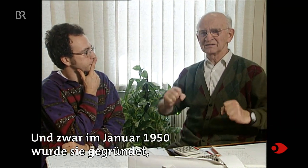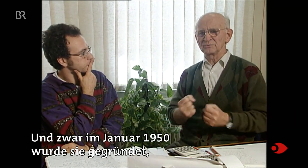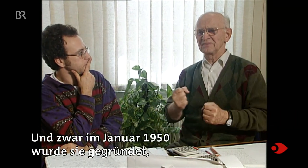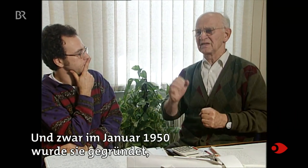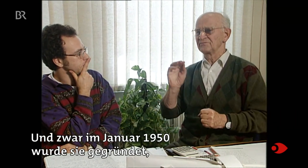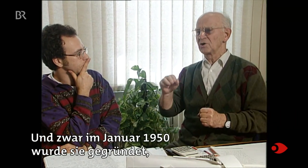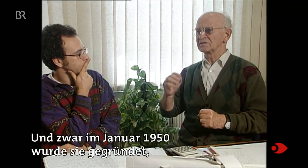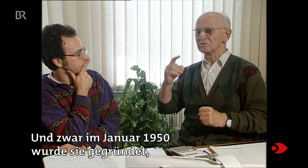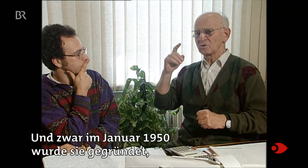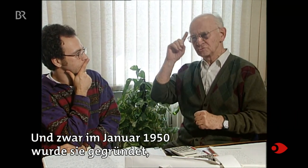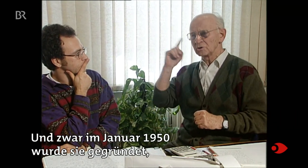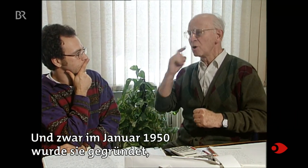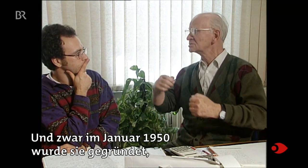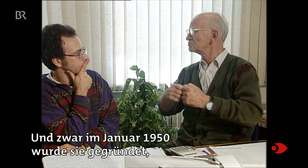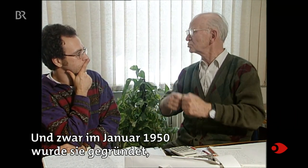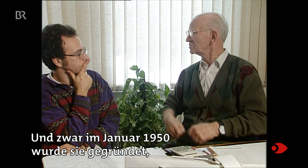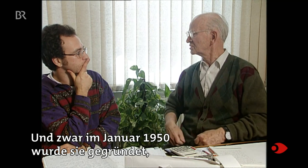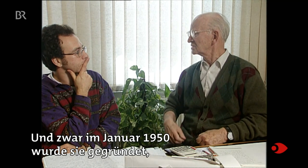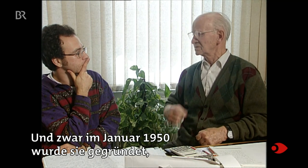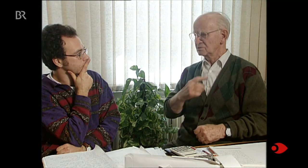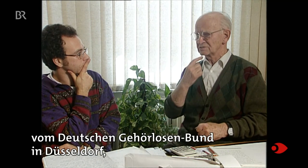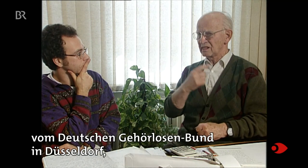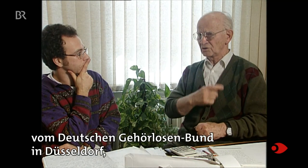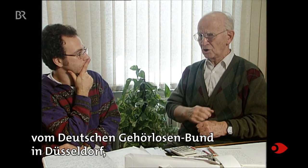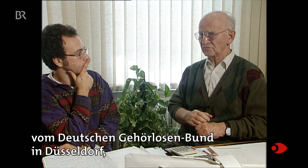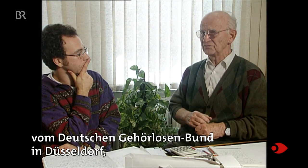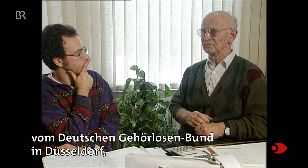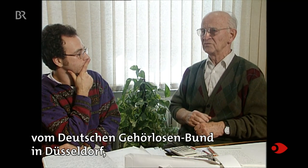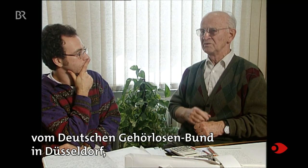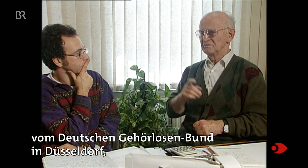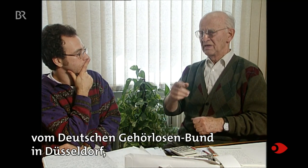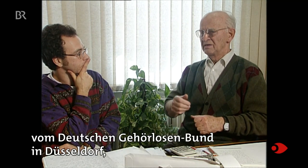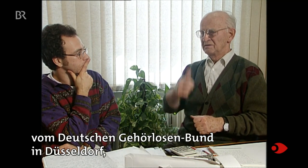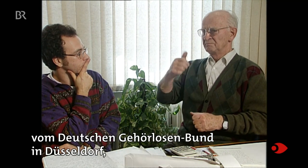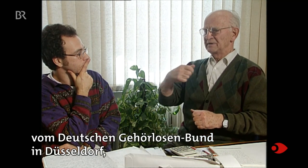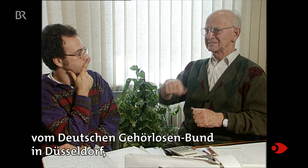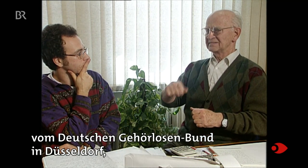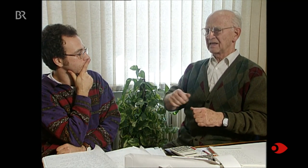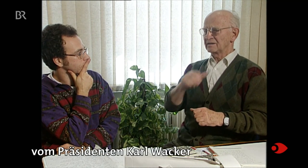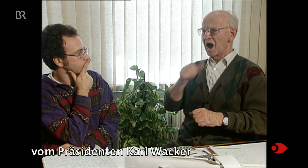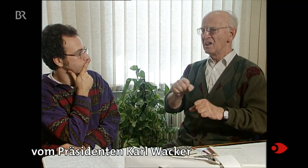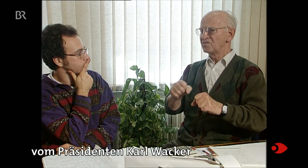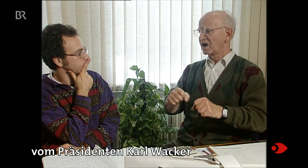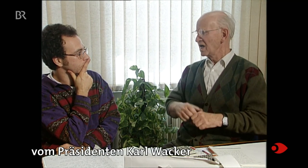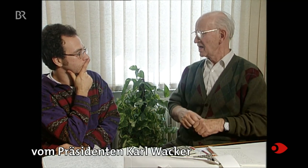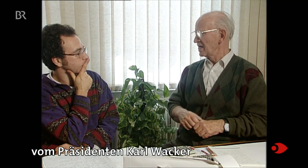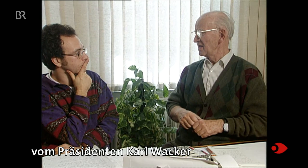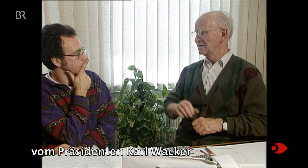im Januar 1950 wurde sie gegründet. Vom Deutschen Gehörlosenbund in Düsseldorf. Vom Präsidenten Karl Wacker